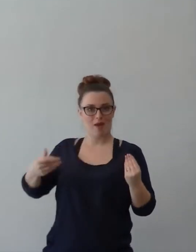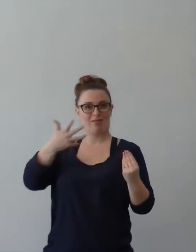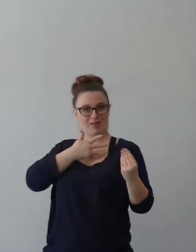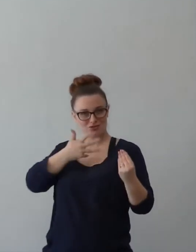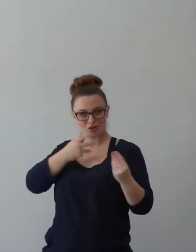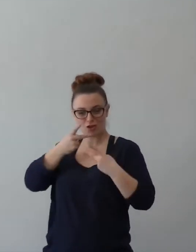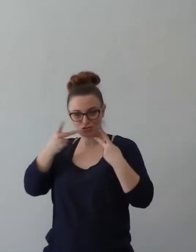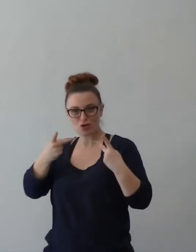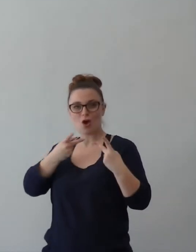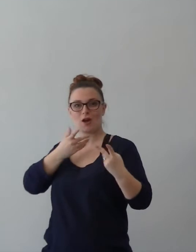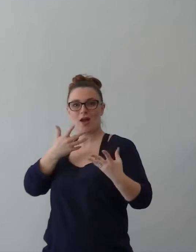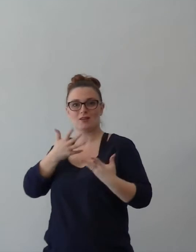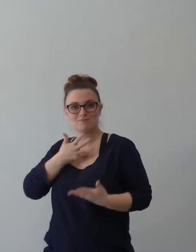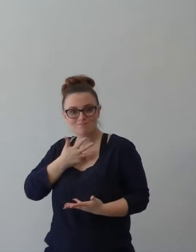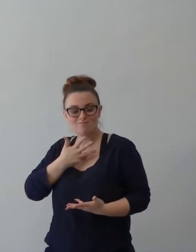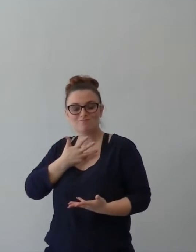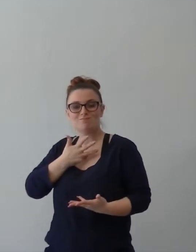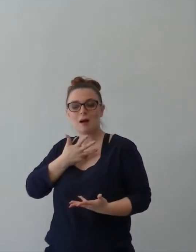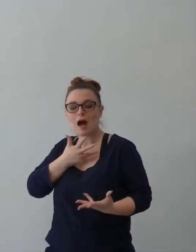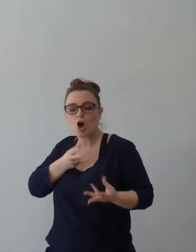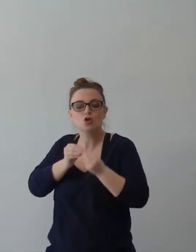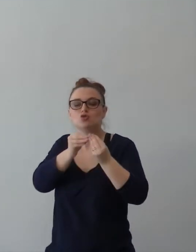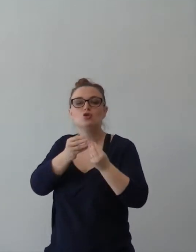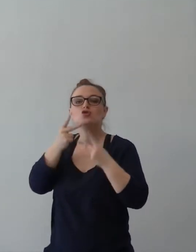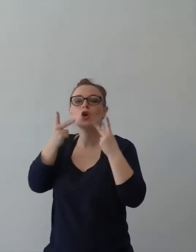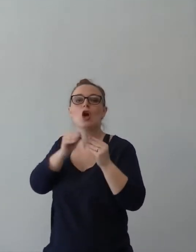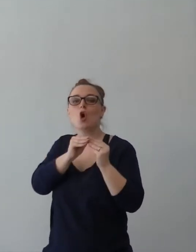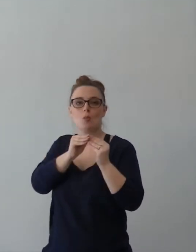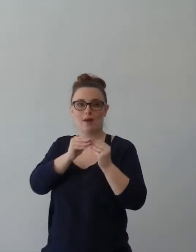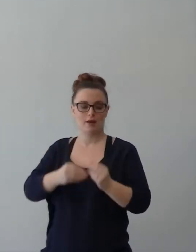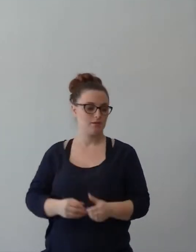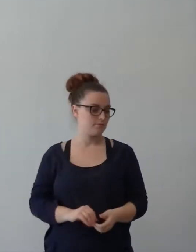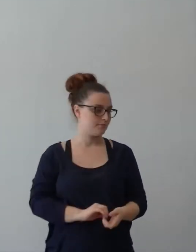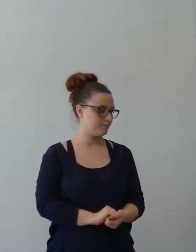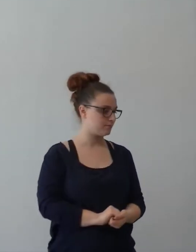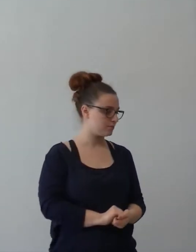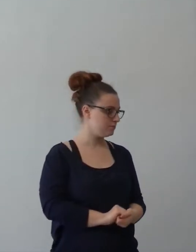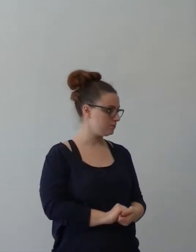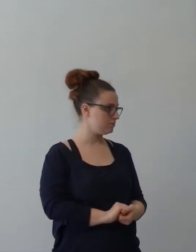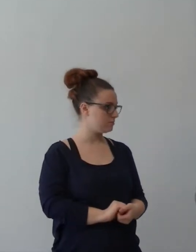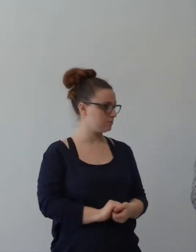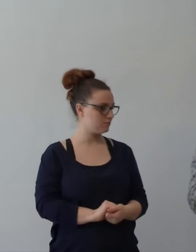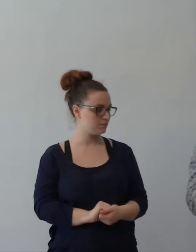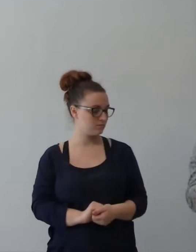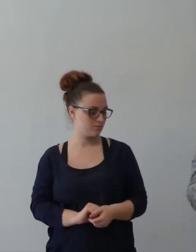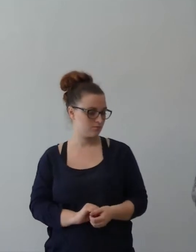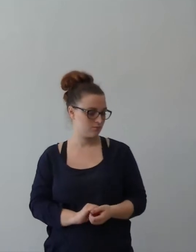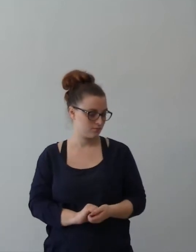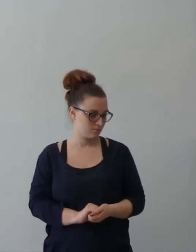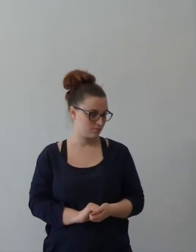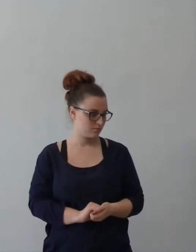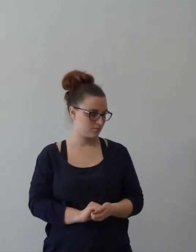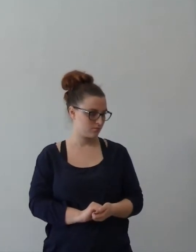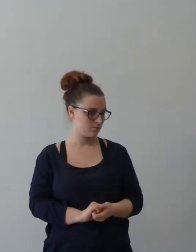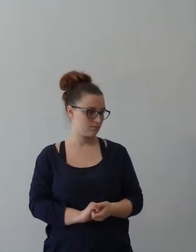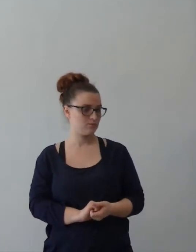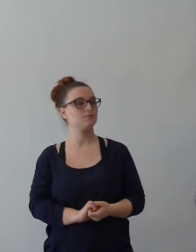vita di credente sulla gioia. sapete, una risposta che normalmente ci viene data, anche dai credenti,